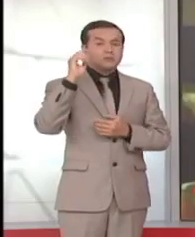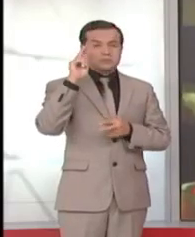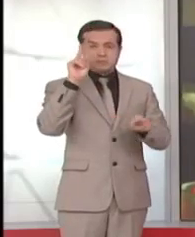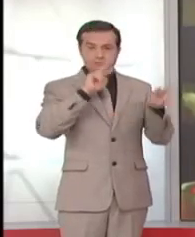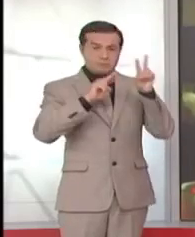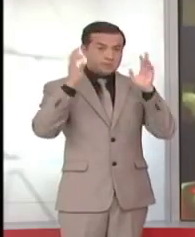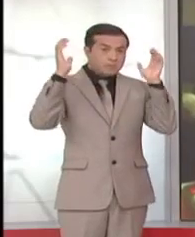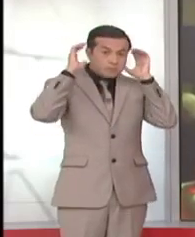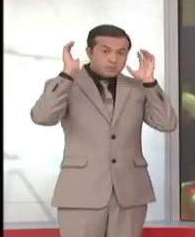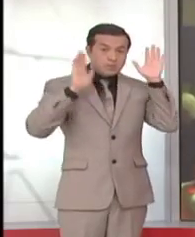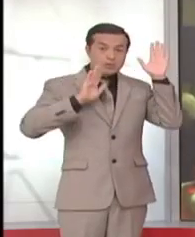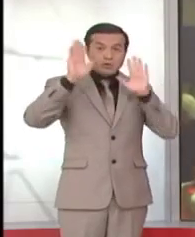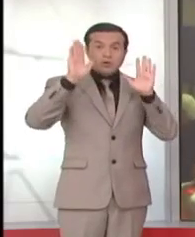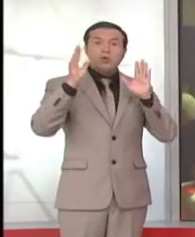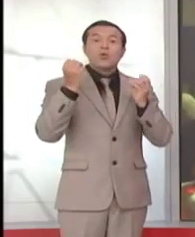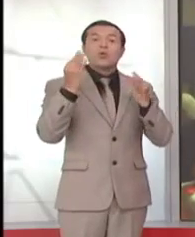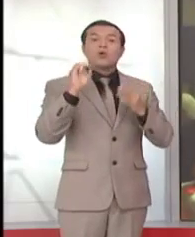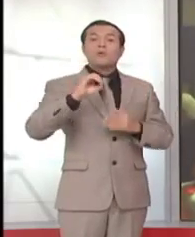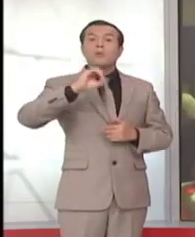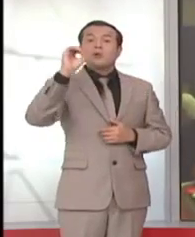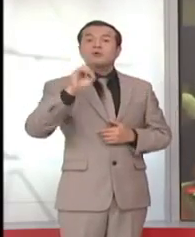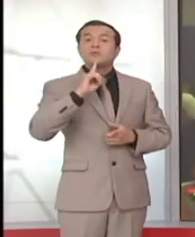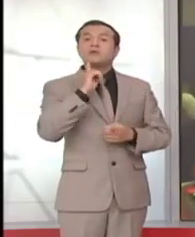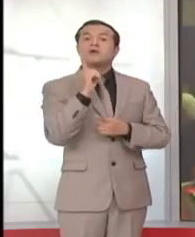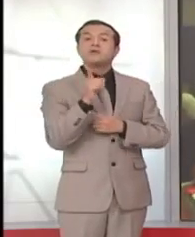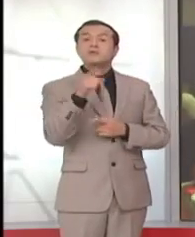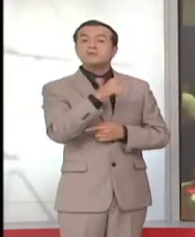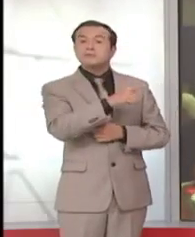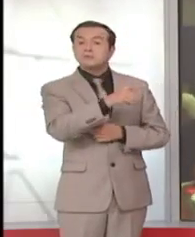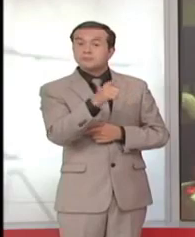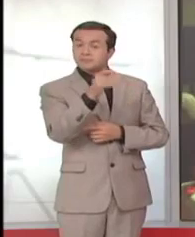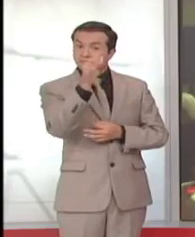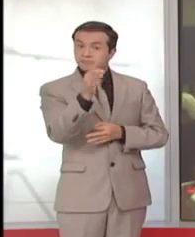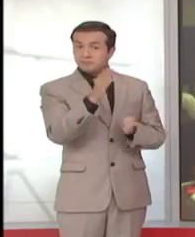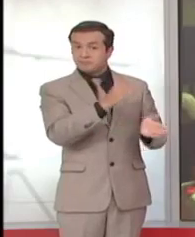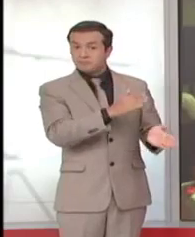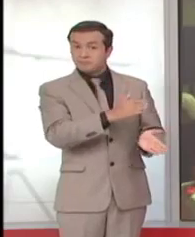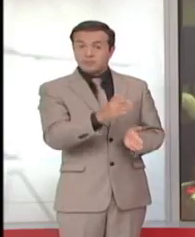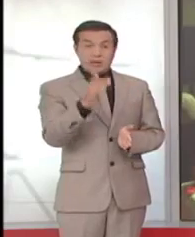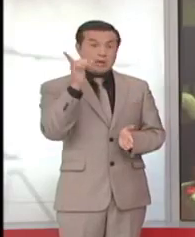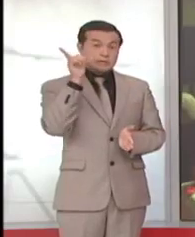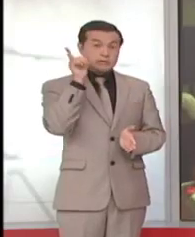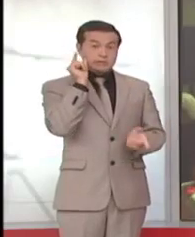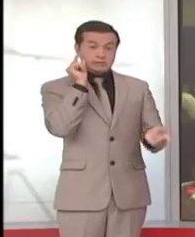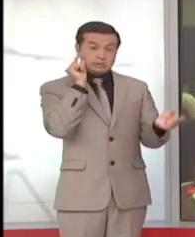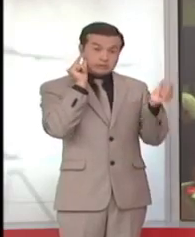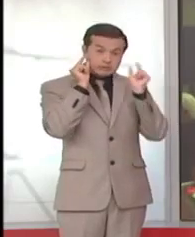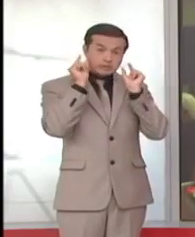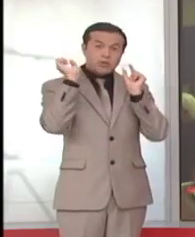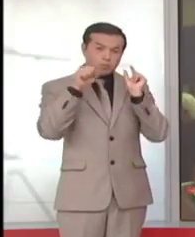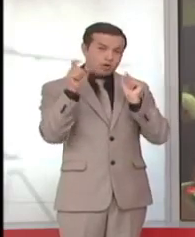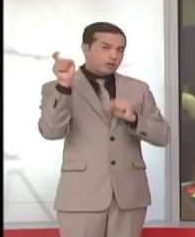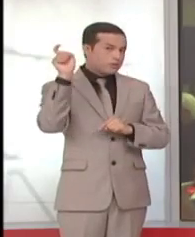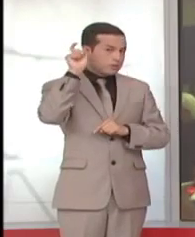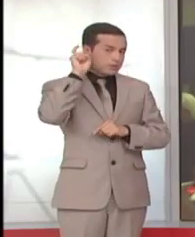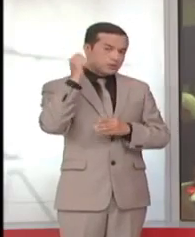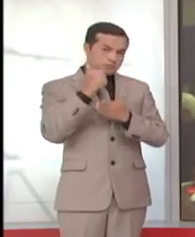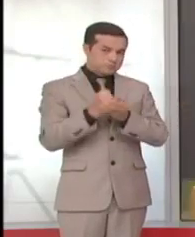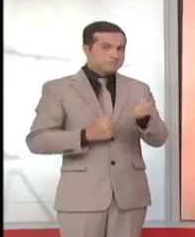la cual nos da los porcentajes de pérdida auditiva y según esa pérdida auditiva se adapte el audífono que el paciente requiere. Cada